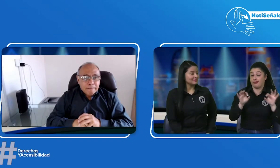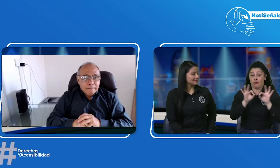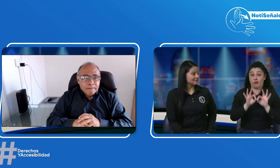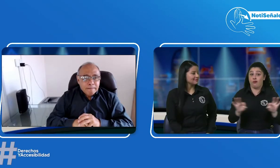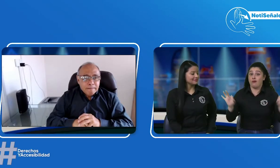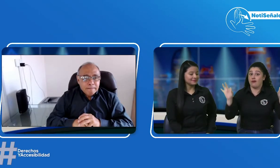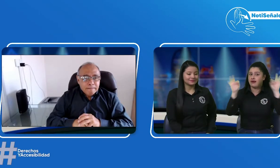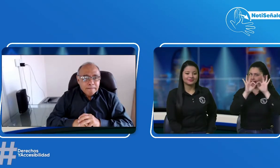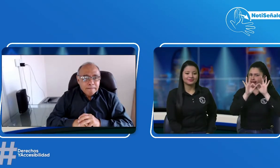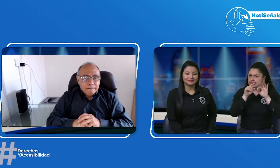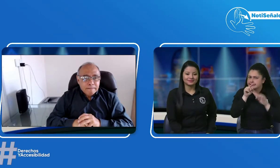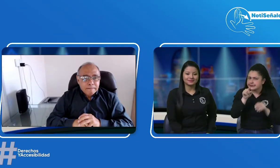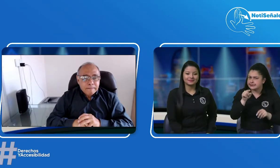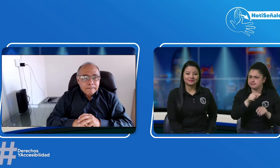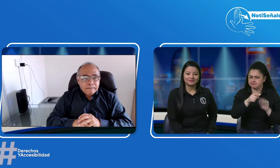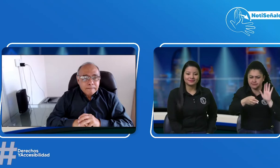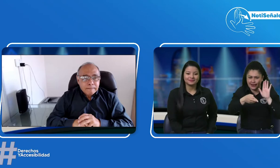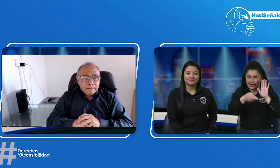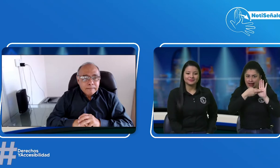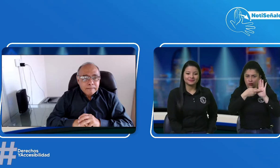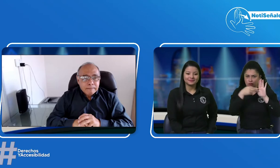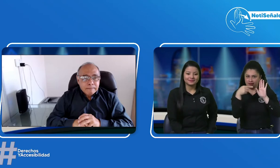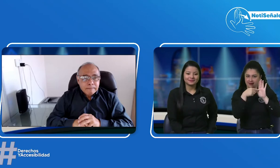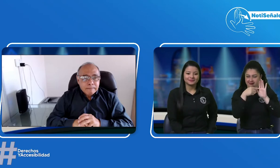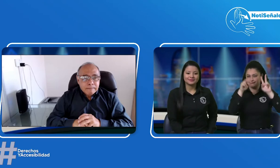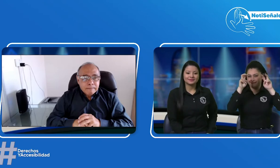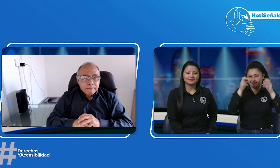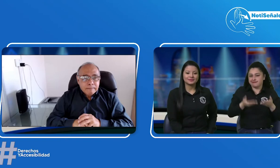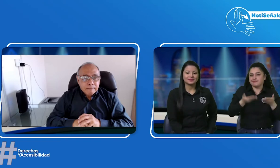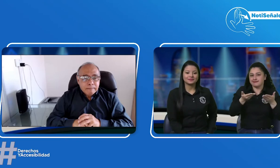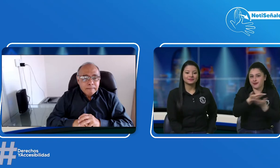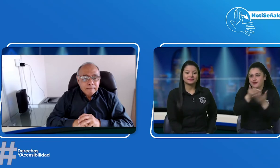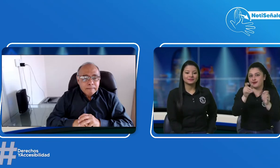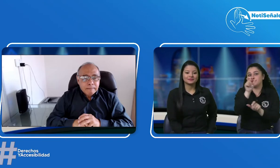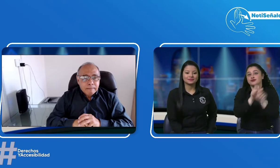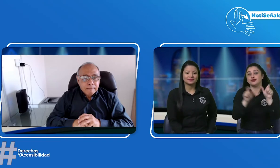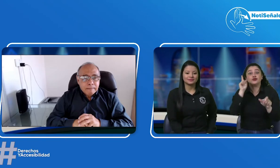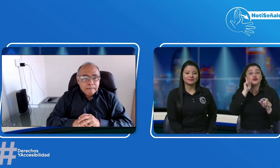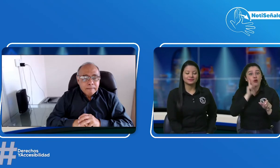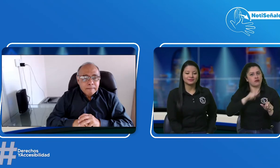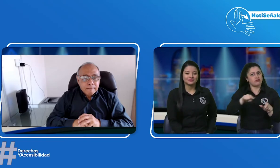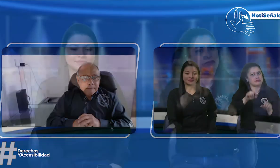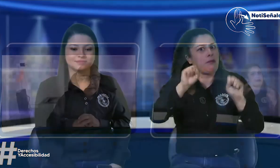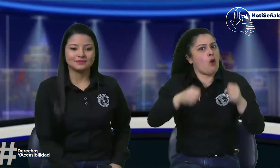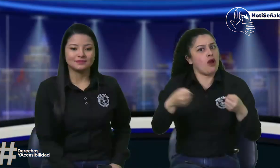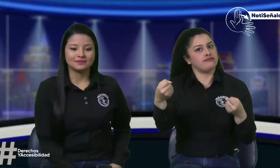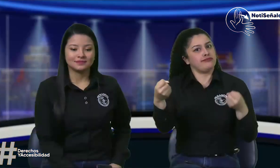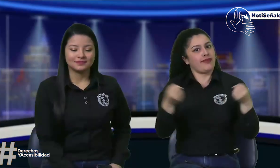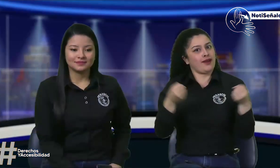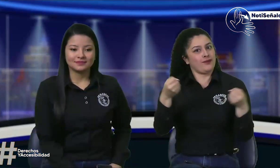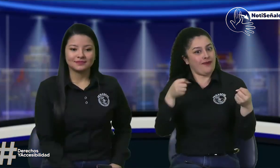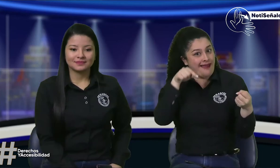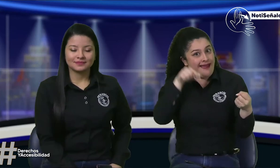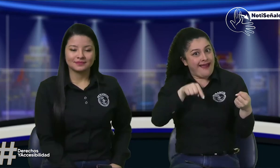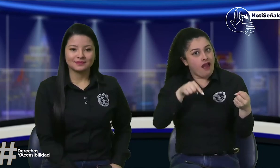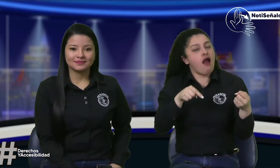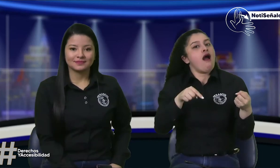qué tema tan importante esta resolución pues que le da a las personas sordas la posibilidad de tener ese